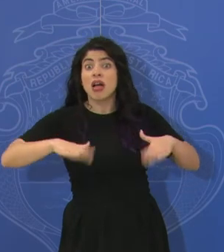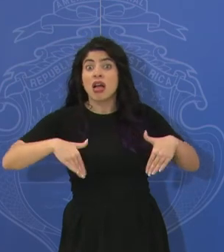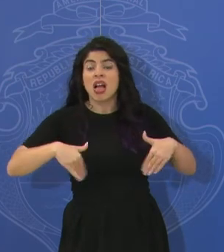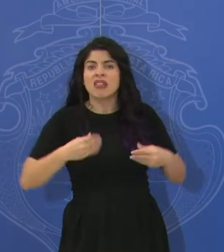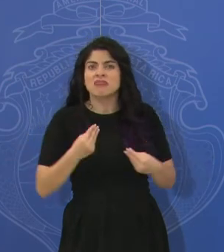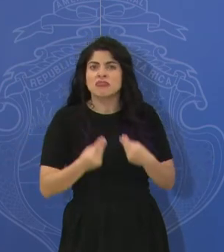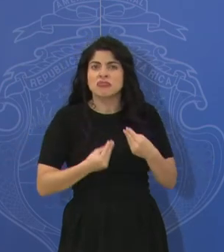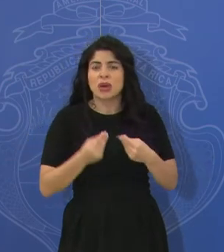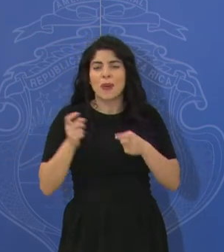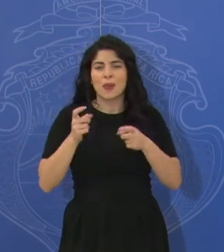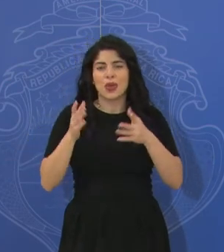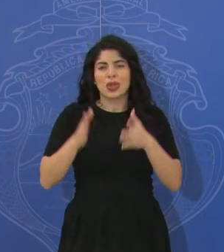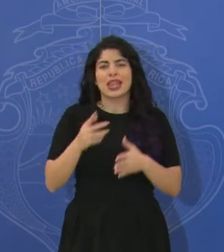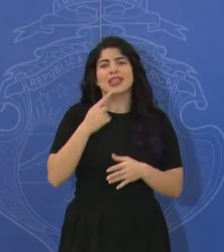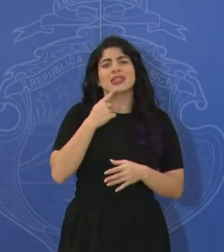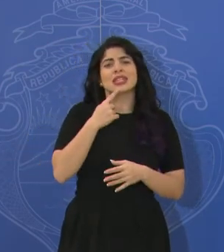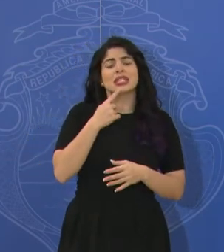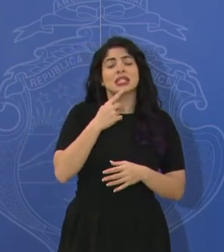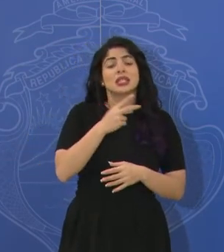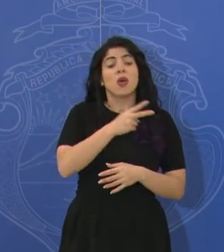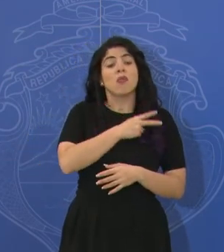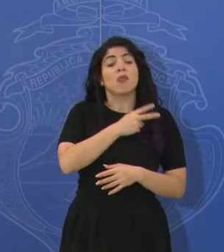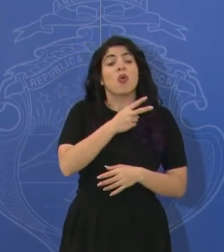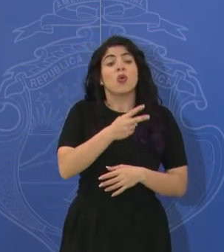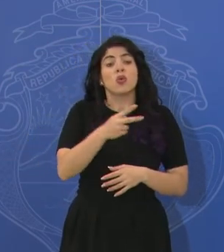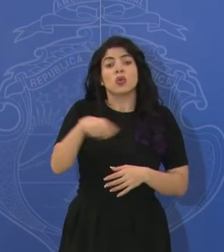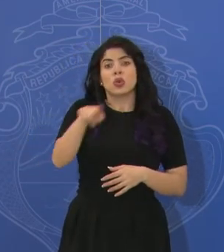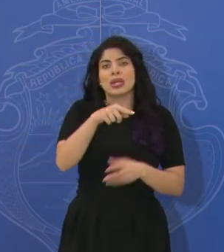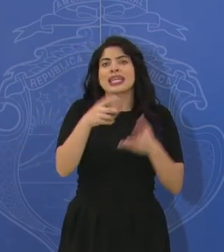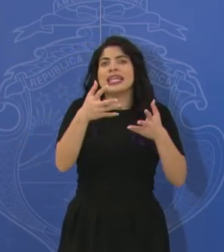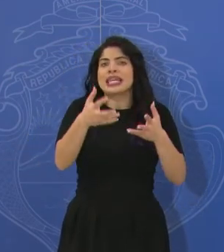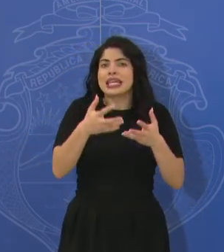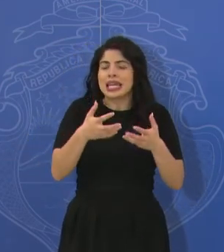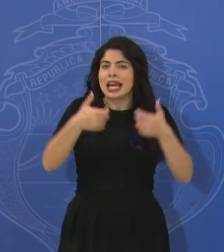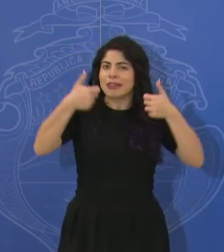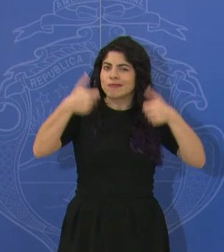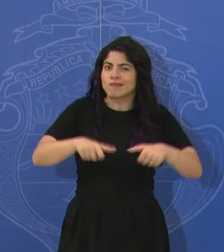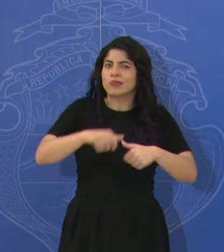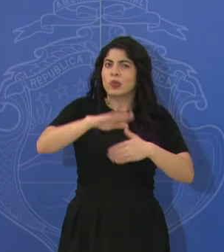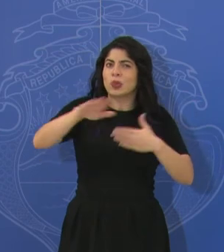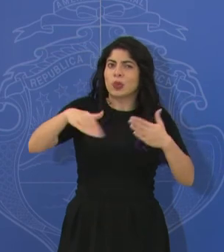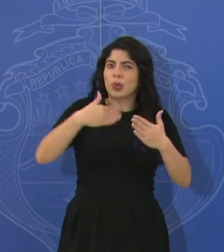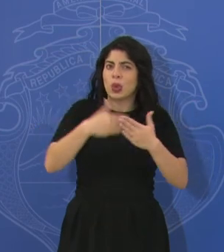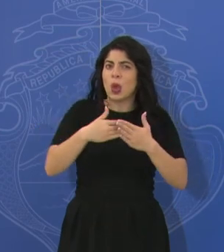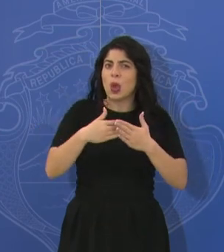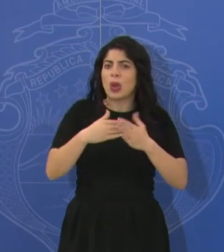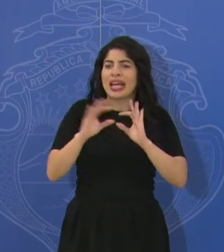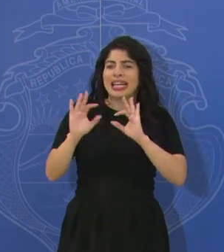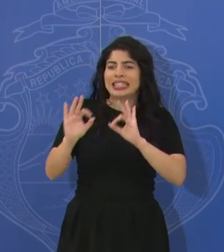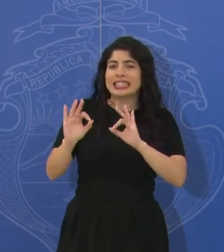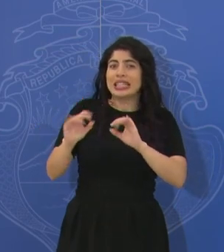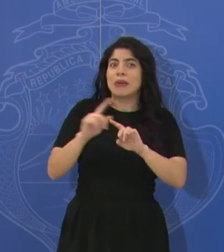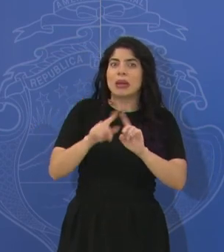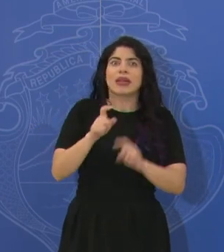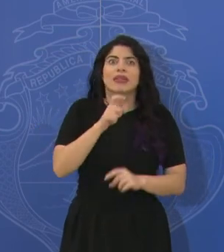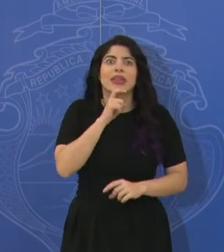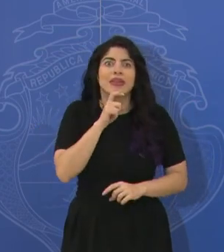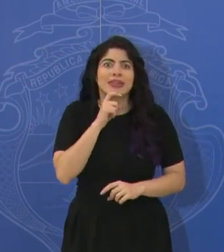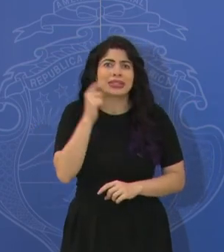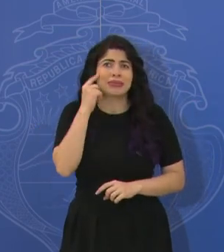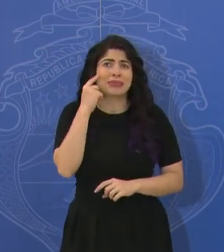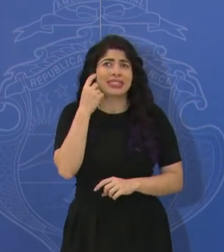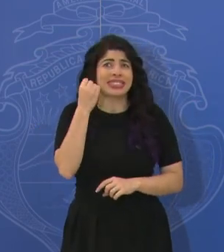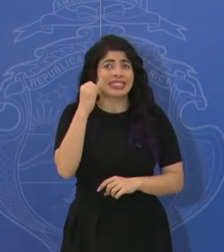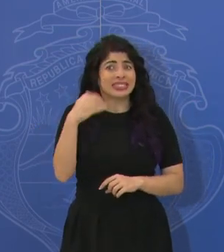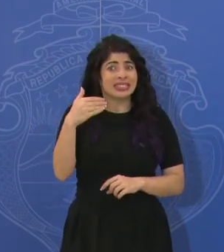Los moderadores nos explicaban que la voluntad de las partes es hacerlo por consenso, parece que todo va muy bien, pero es que es difícil creer que en algún momento,